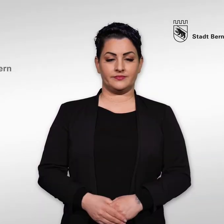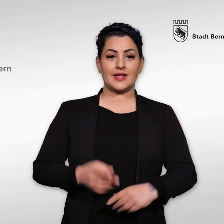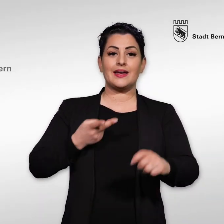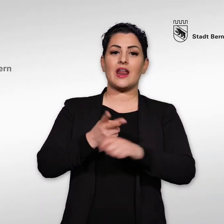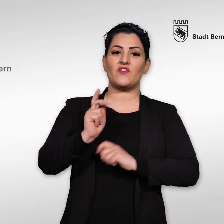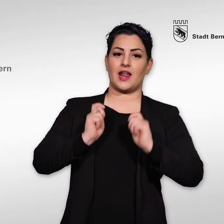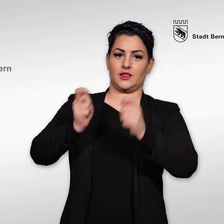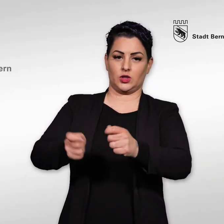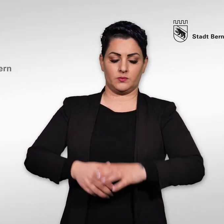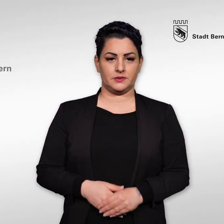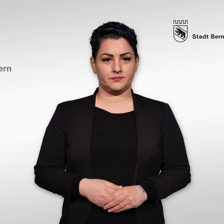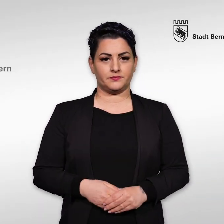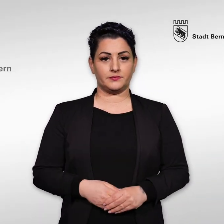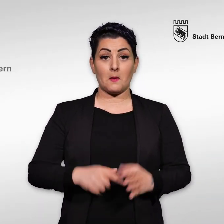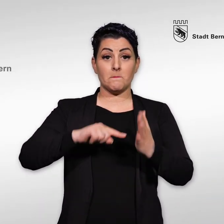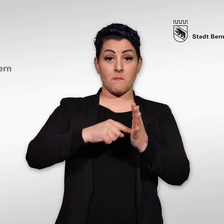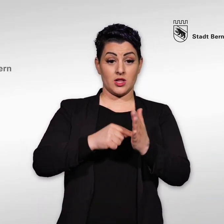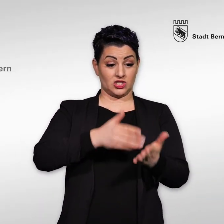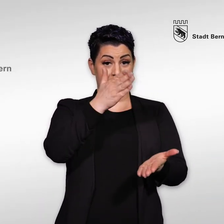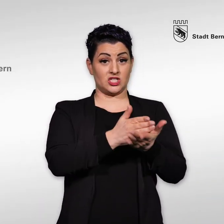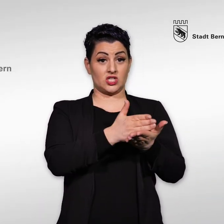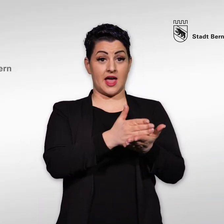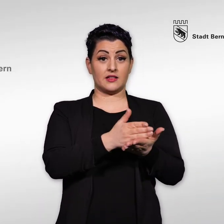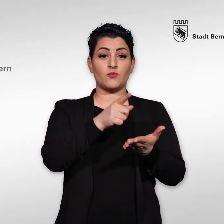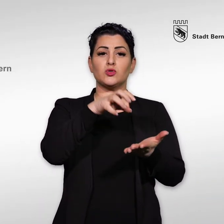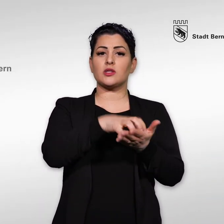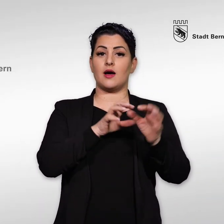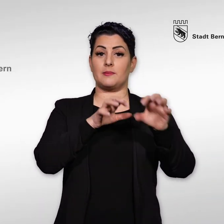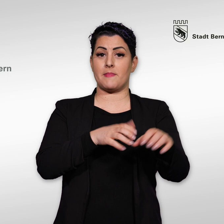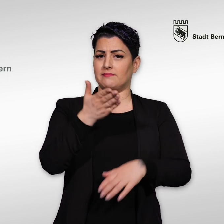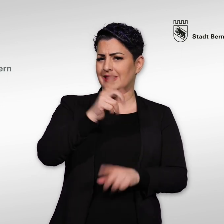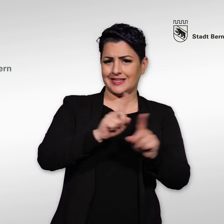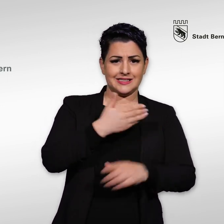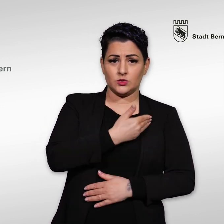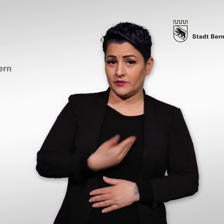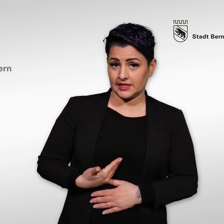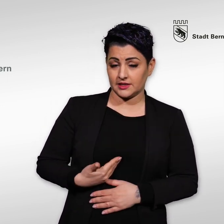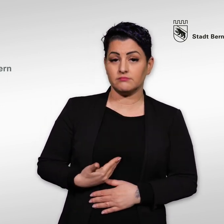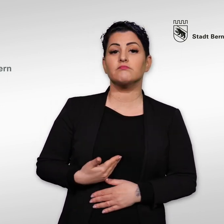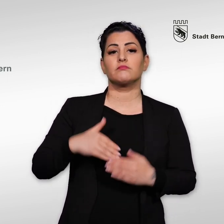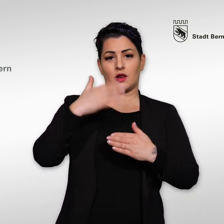Sie sind mit einer politischen Entscheidung der Stadt Bern unzufrieden, dann können Sie das Referendum ergreifen.